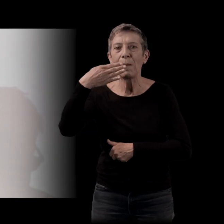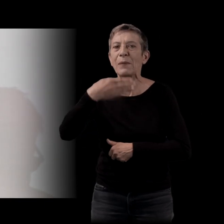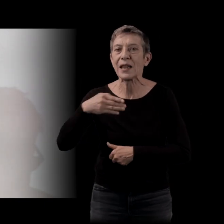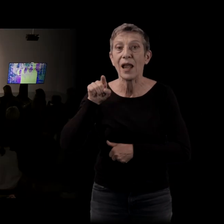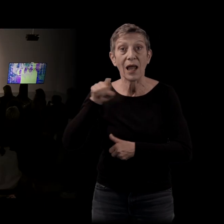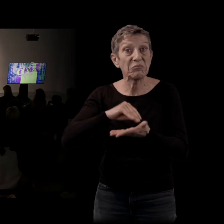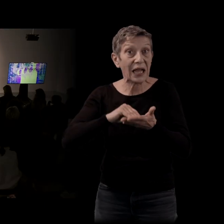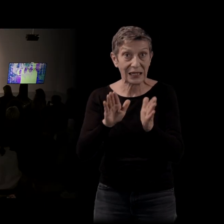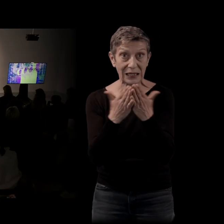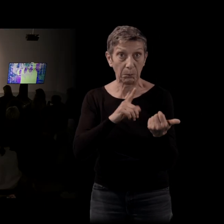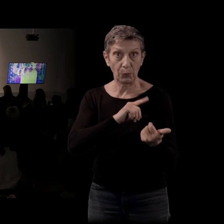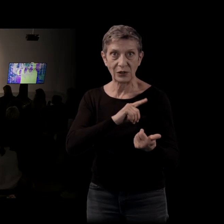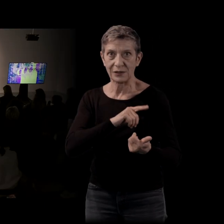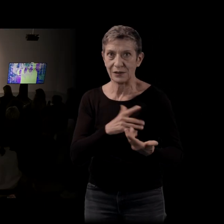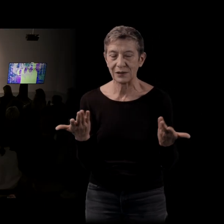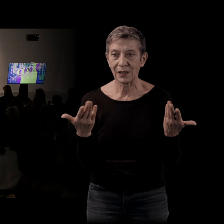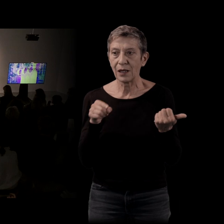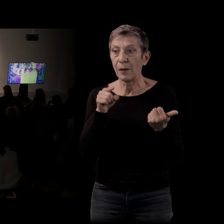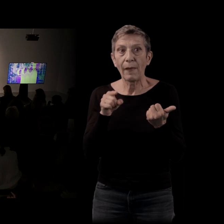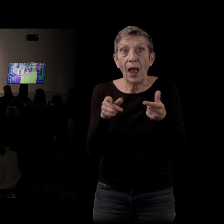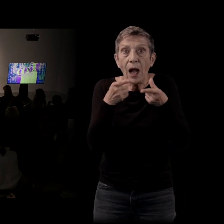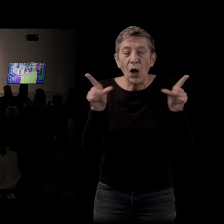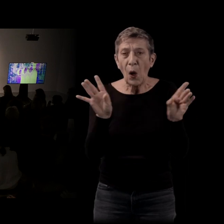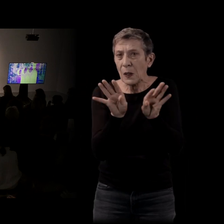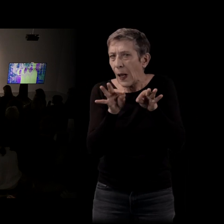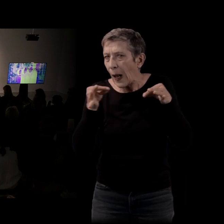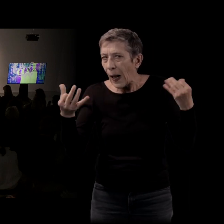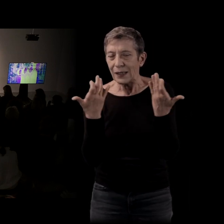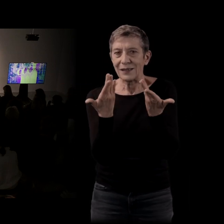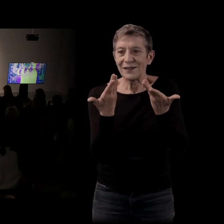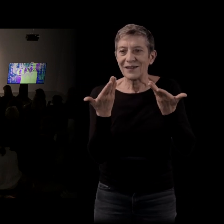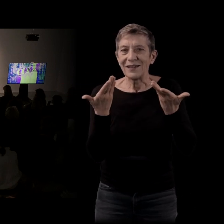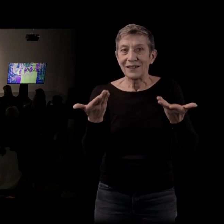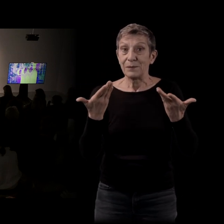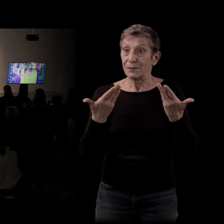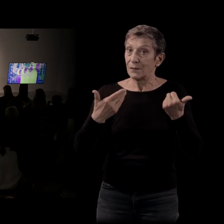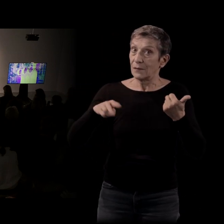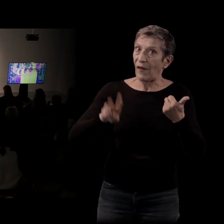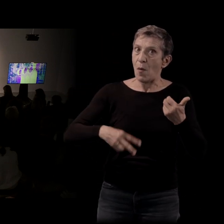langue tellement ciselée avec un choix de... Enfin, vraiment, une façon d'écrire